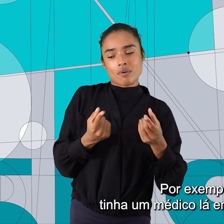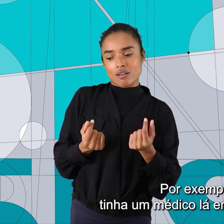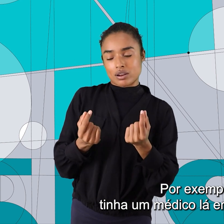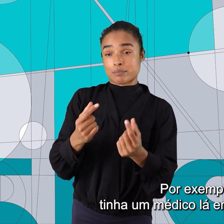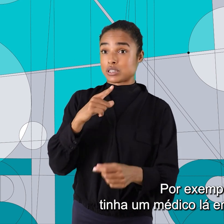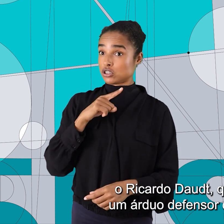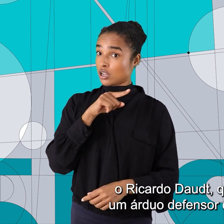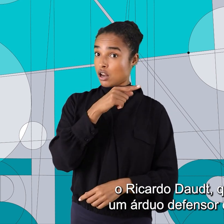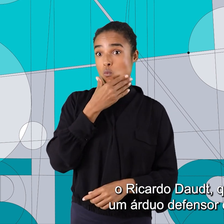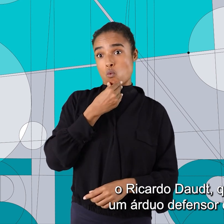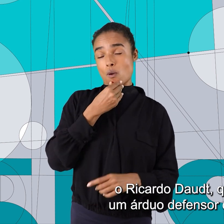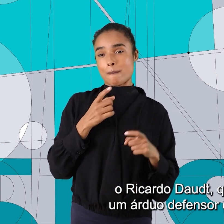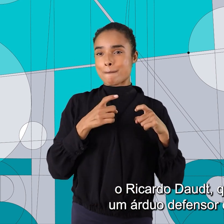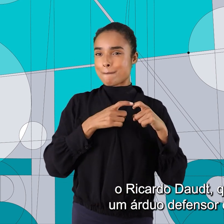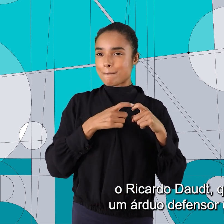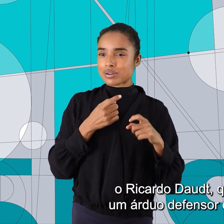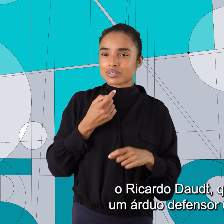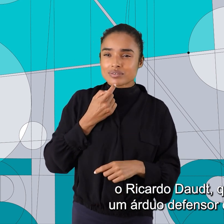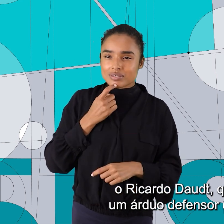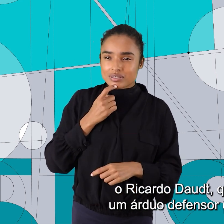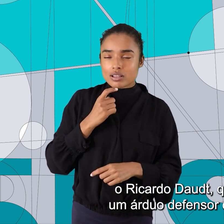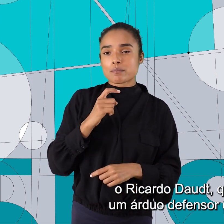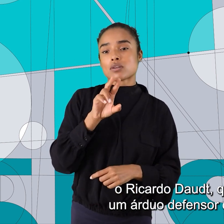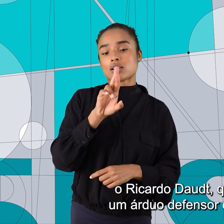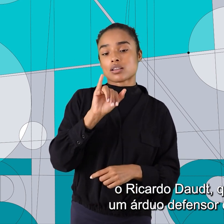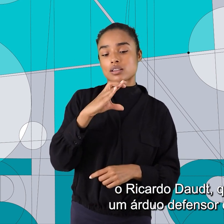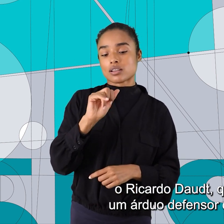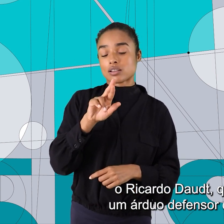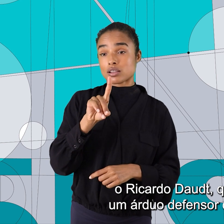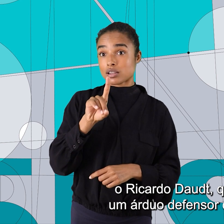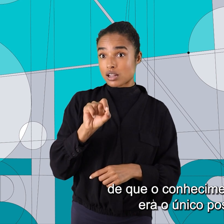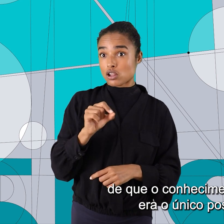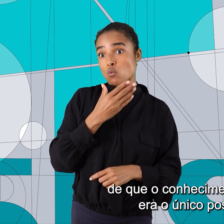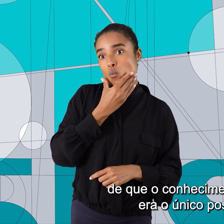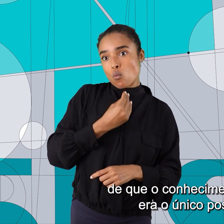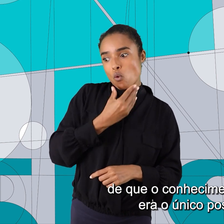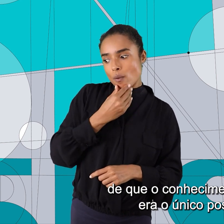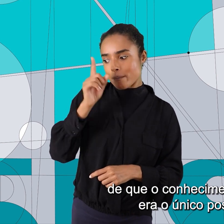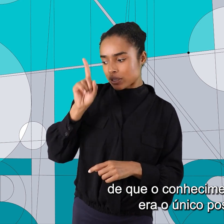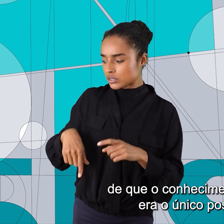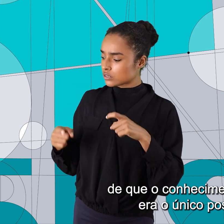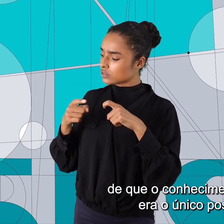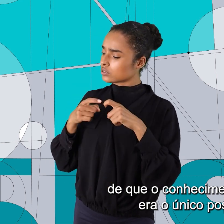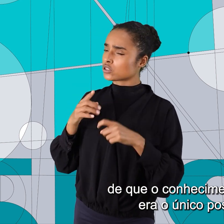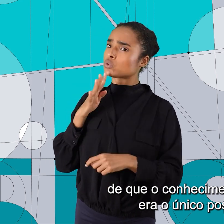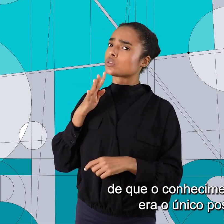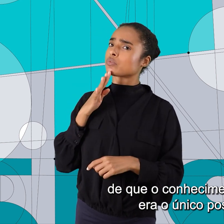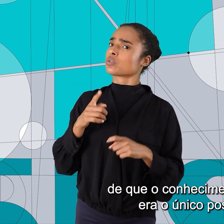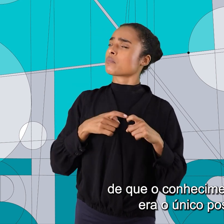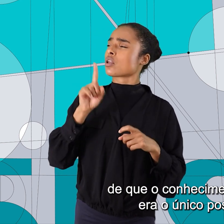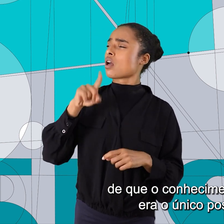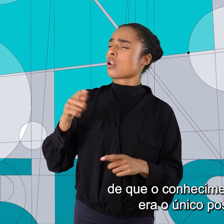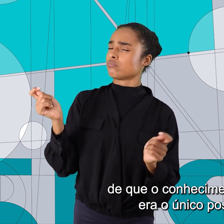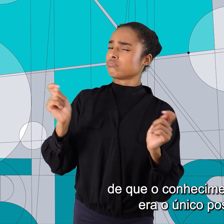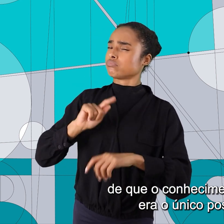médico lá em Campinas, o Ricardo Daut, que ele era um árduo defensor dessa ideia de que o conhecimento médico era o único